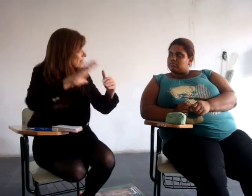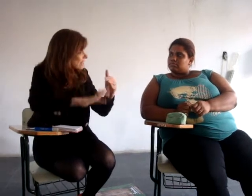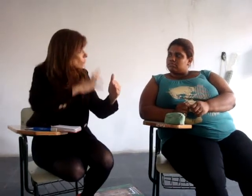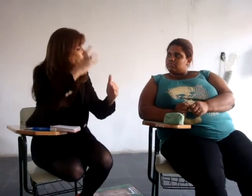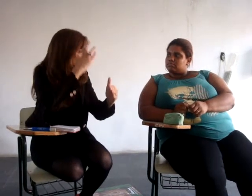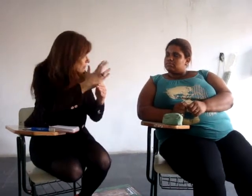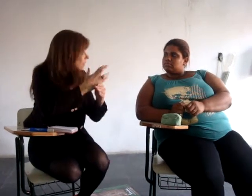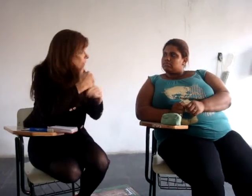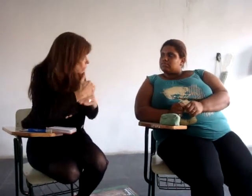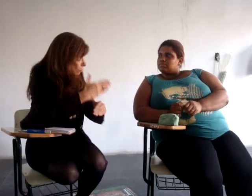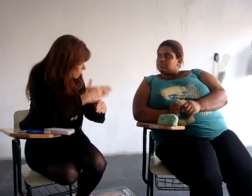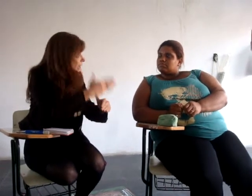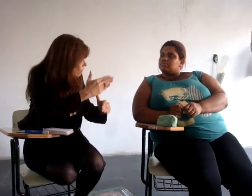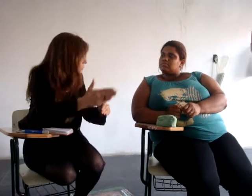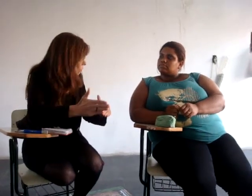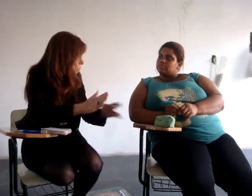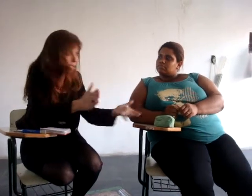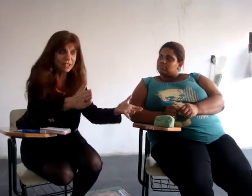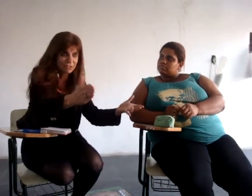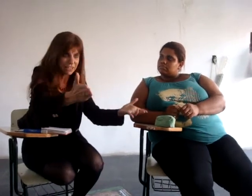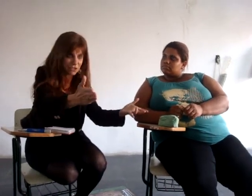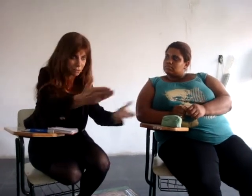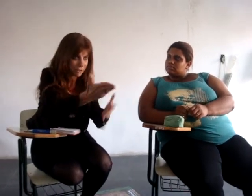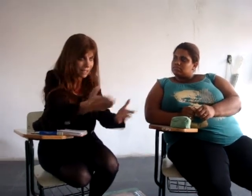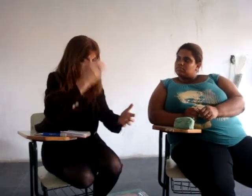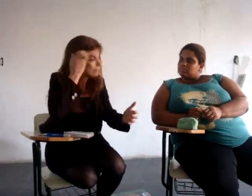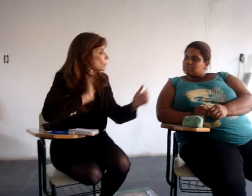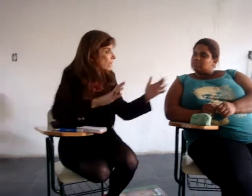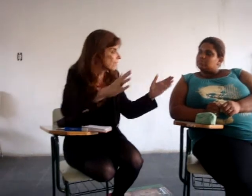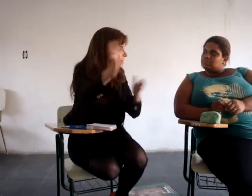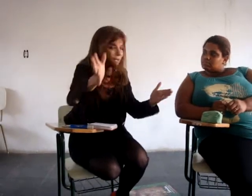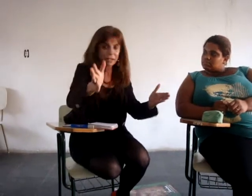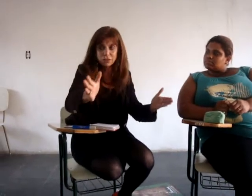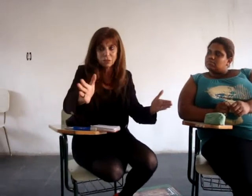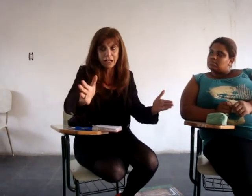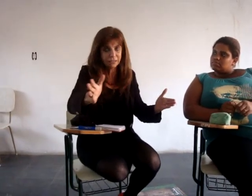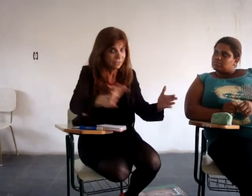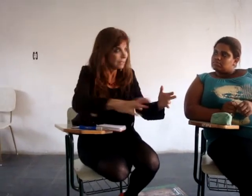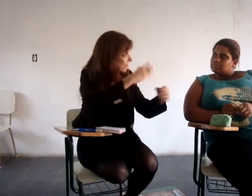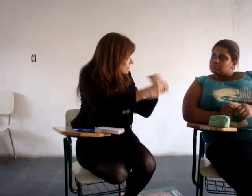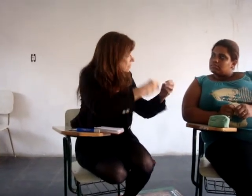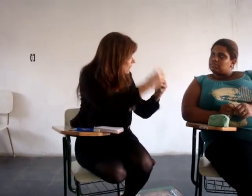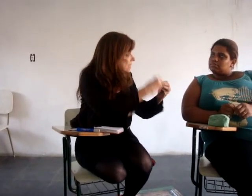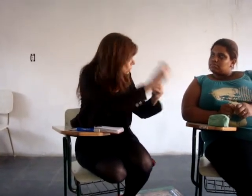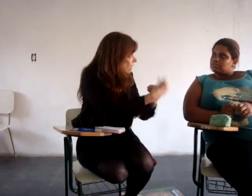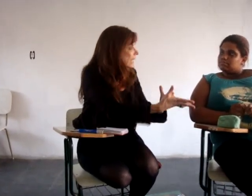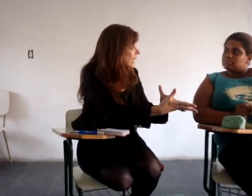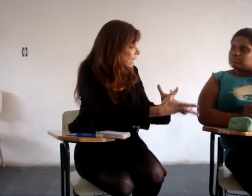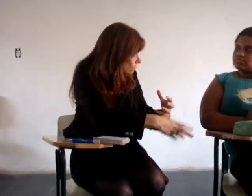Dizer que o problema... E o problema é o álcool, por exemplo, né? Se gente for pensar, não é essa a questão do cráter. A questão é essa droga legal